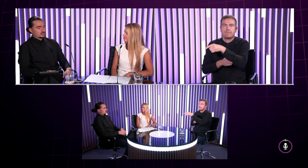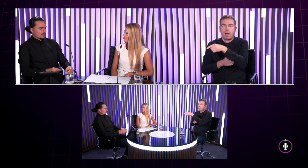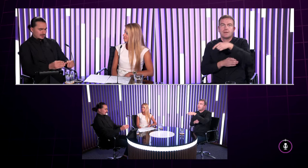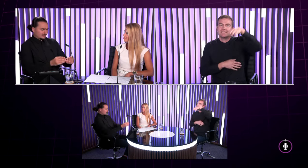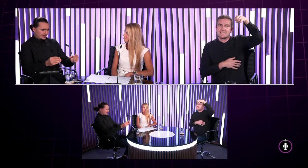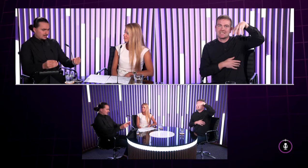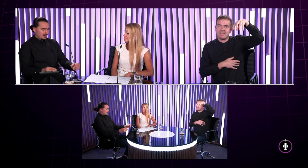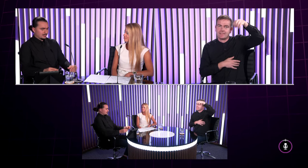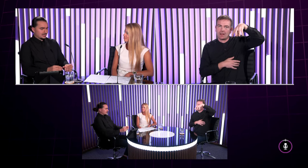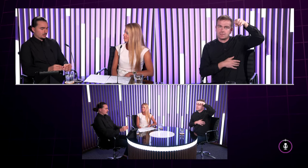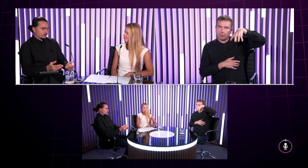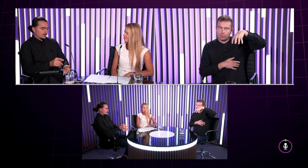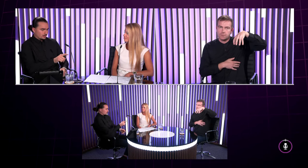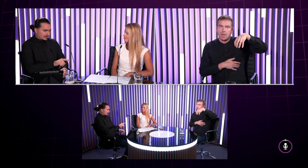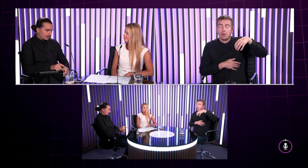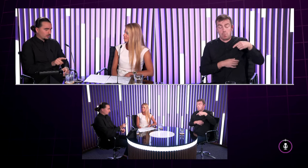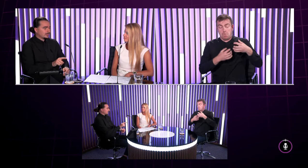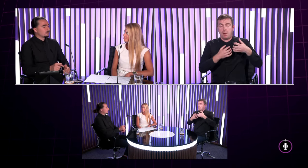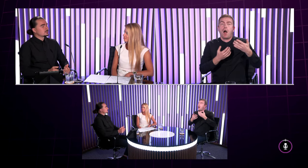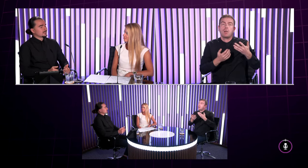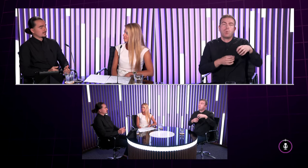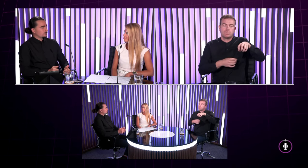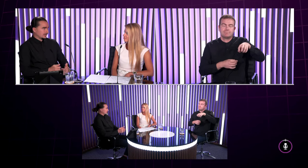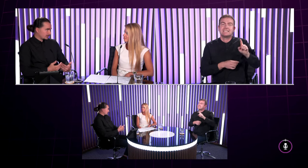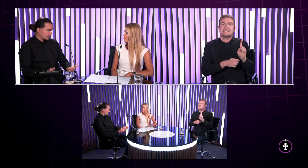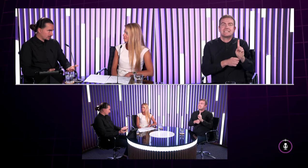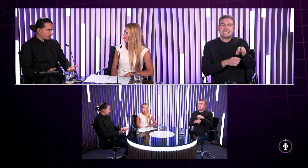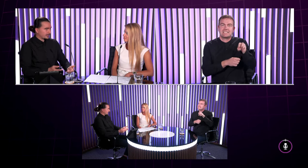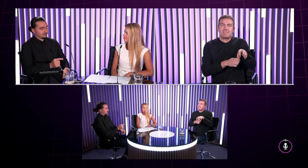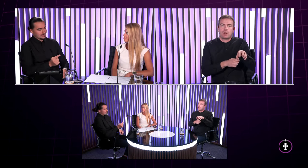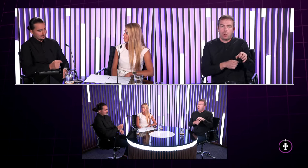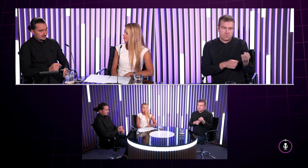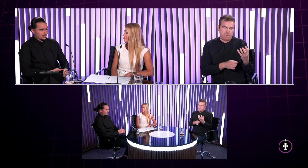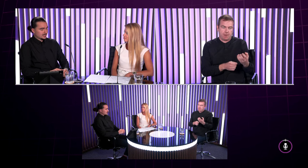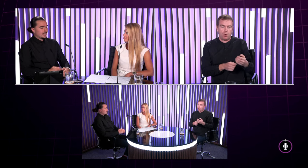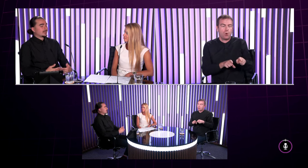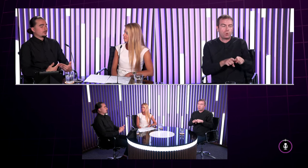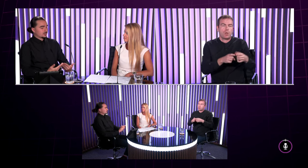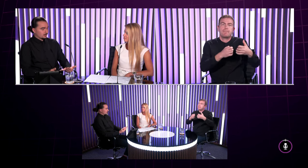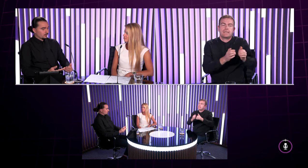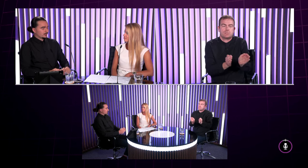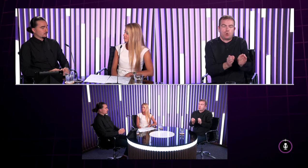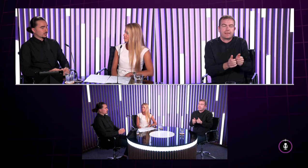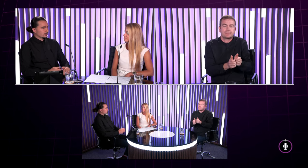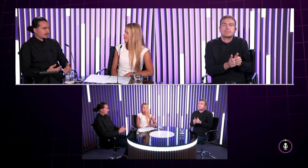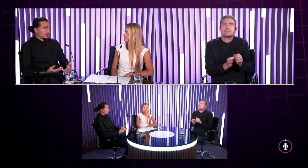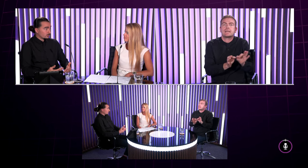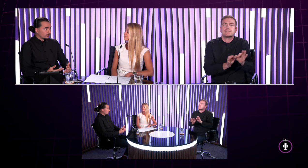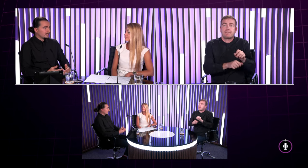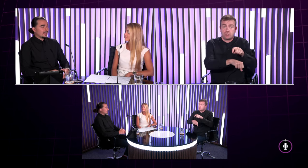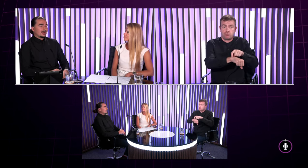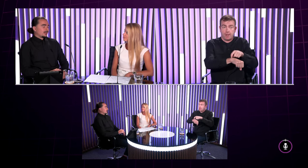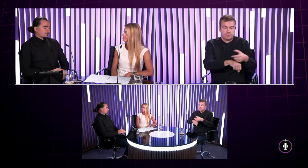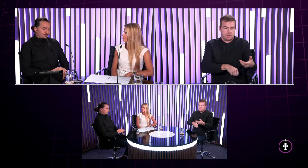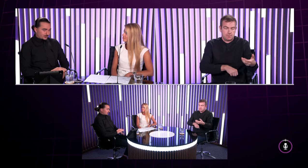čo je taký malý prístroj ktorý má normálne teda hodinky a oni si to nastavujú takisto ako hoci kto iný nastaví si čas keď už teda dôjde k tomu času ktorý sa majú